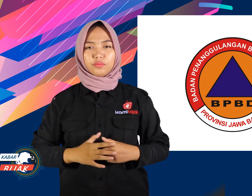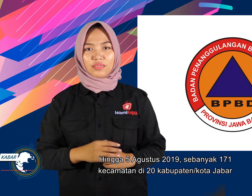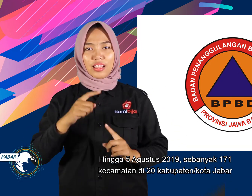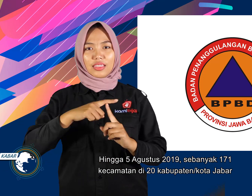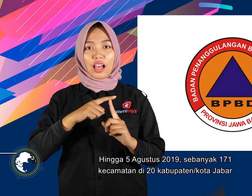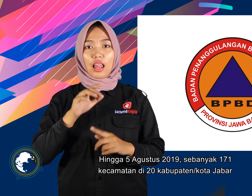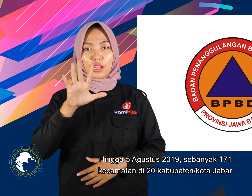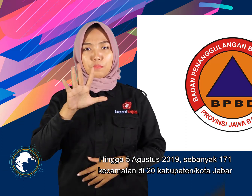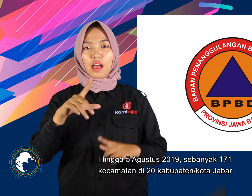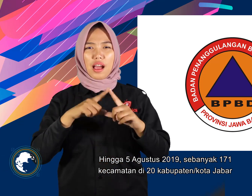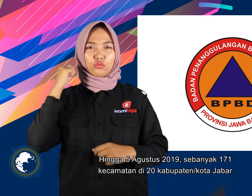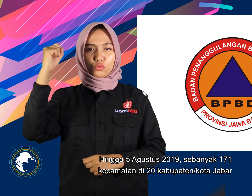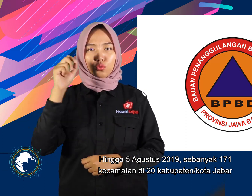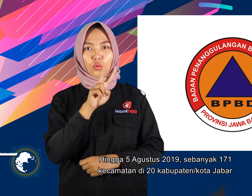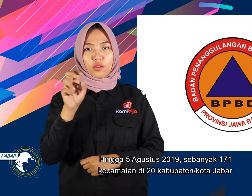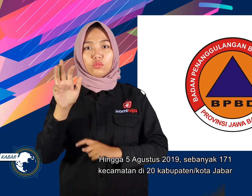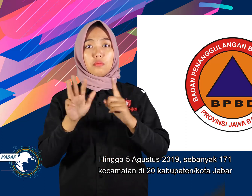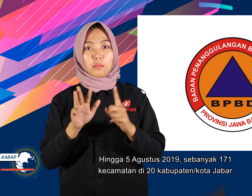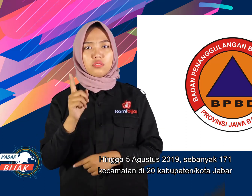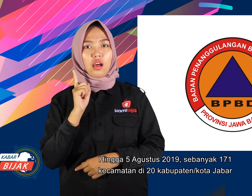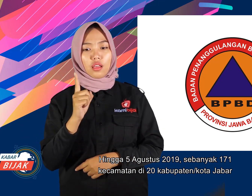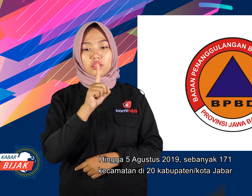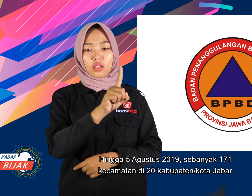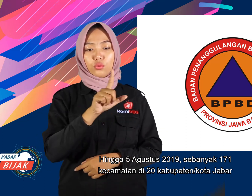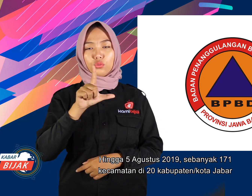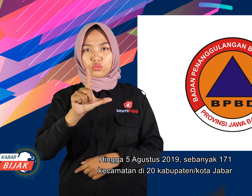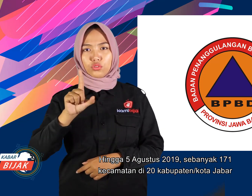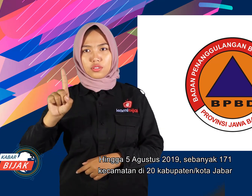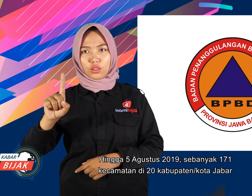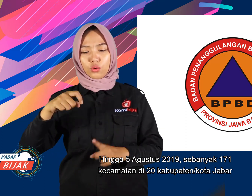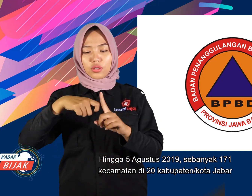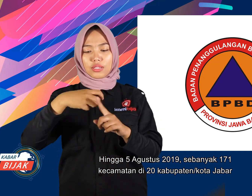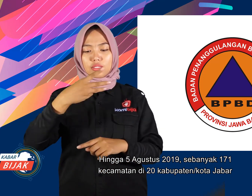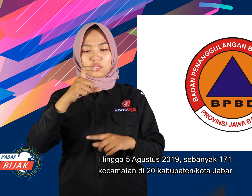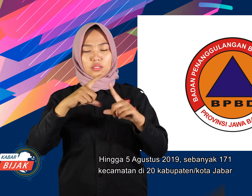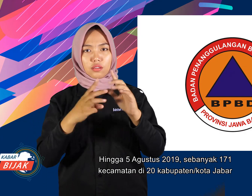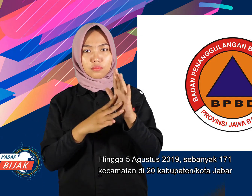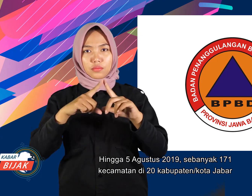Hingga 5 Agustus 2019, sebanyak 171 kecamatan di 20 kabupaten atau kota Jawa Barat